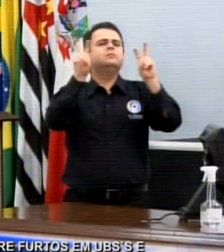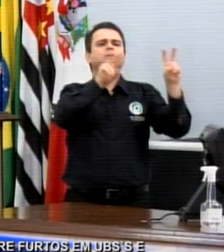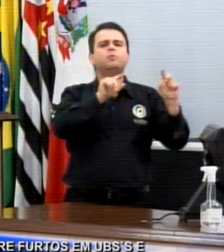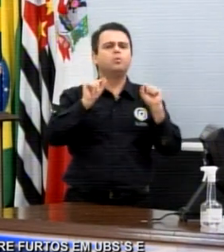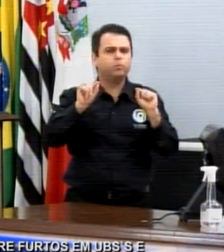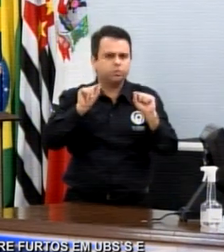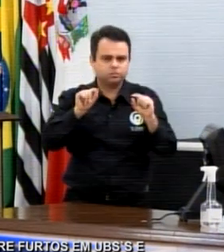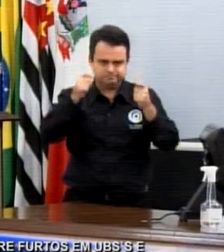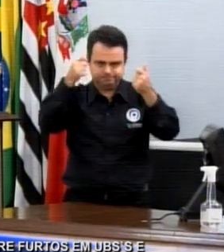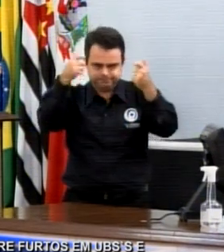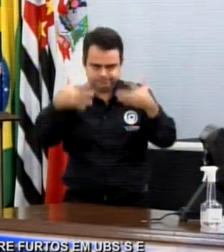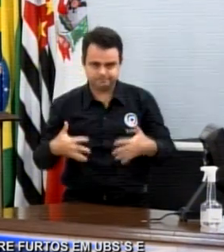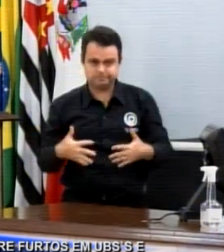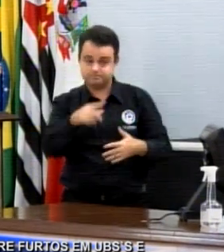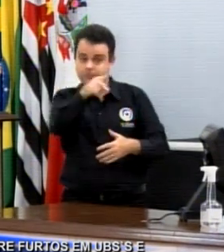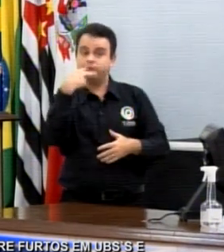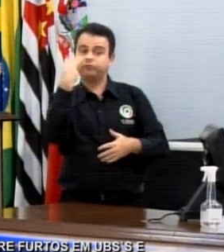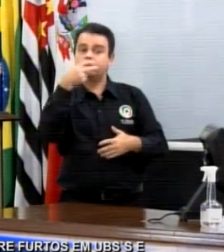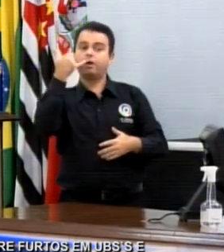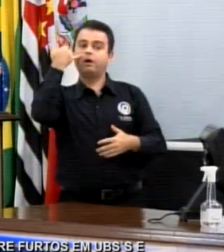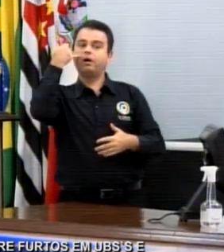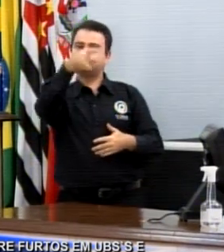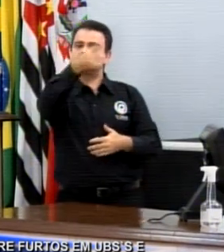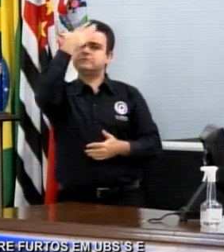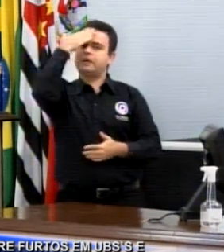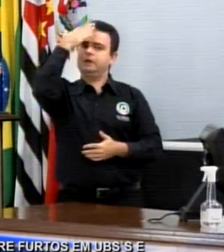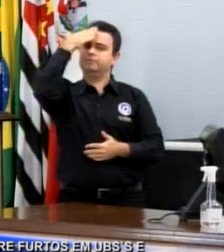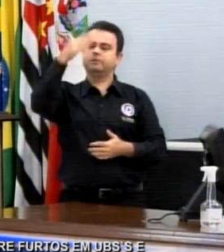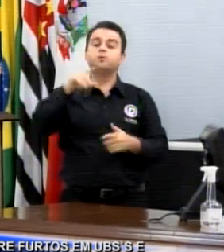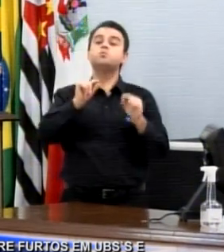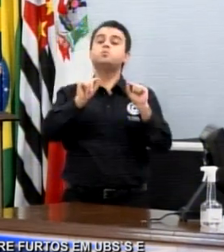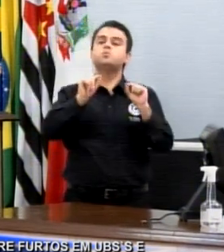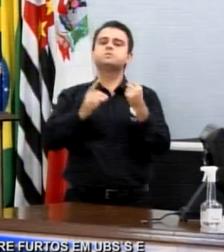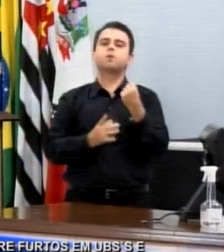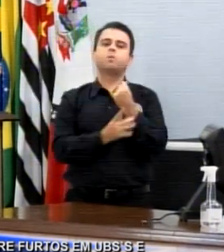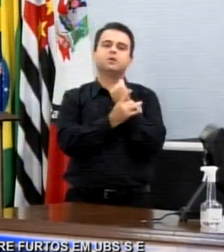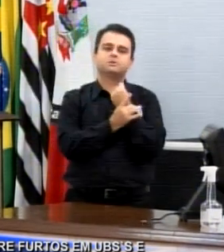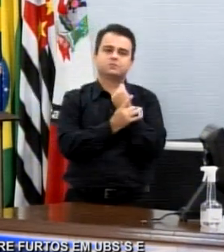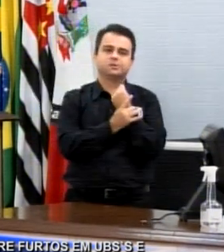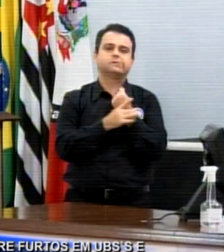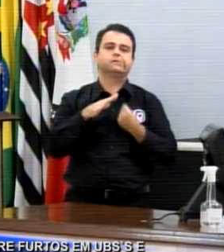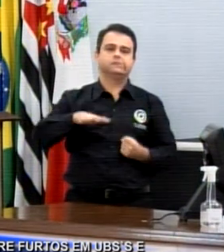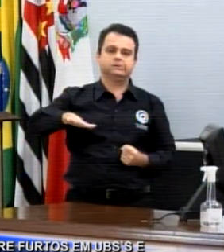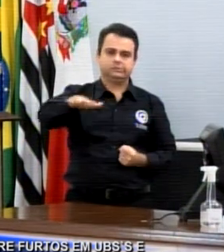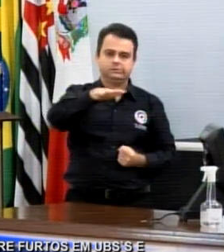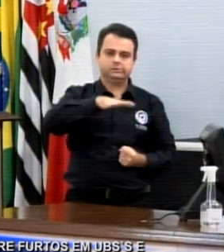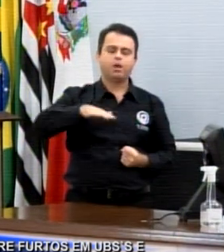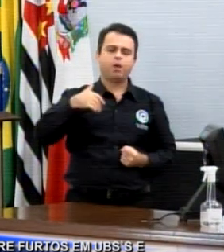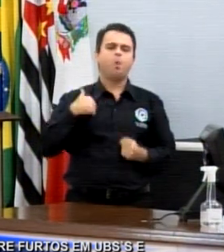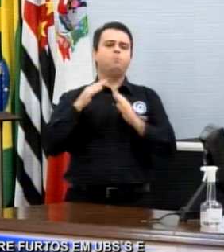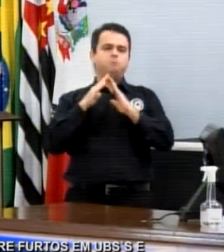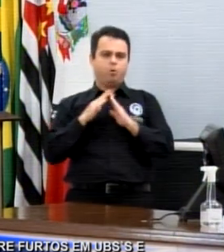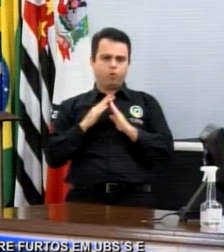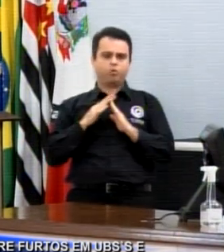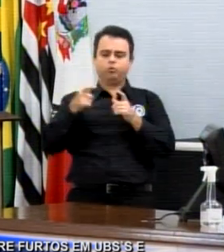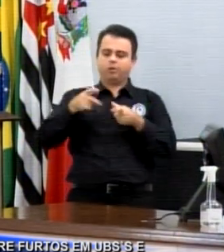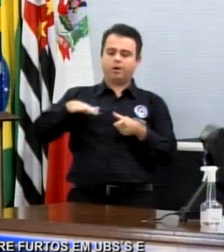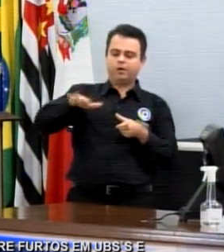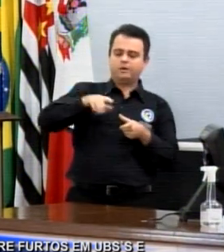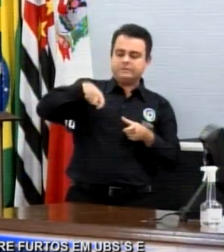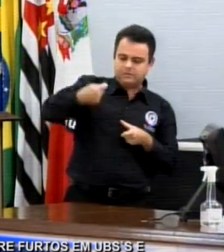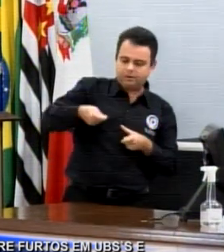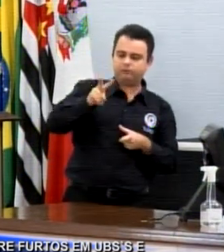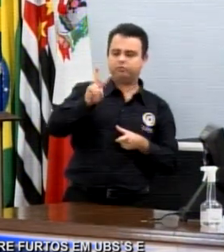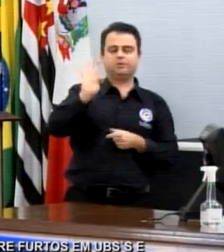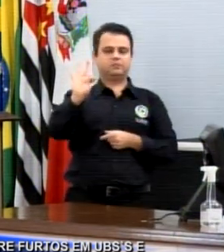olhando para o cabo Júnior Donizete, é a segurança pública. Vou falar como morador da Vila Toninho, como vereador e